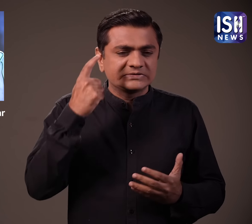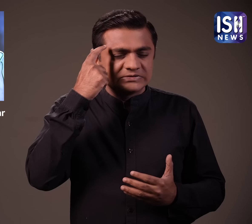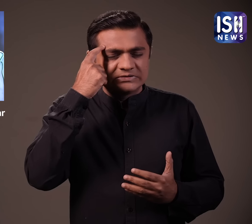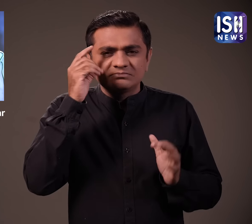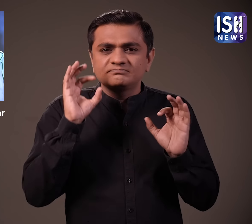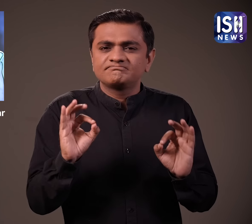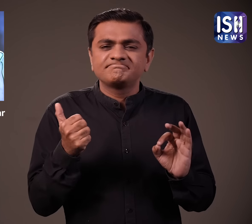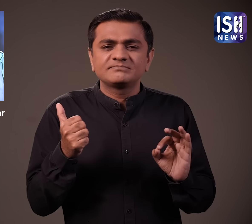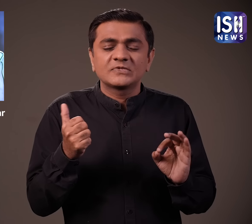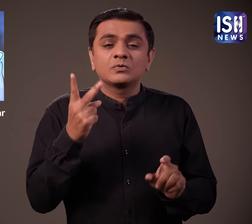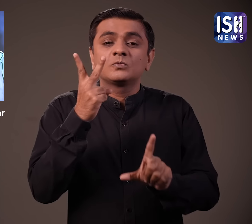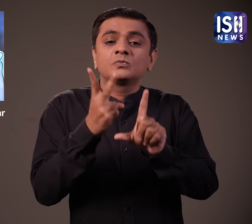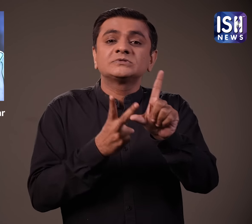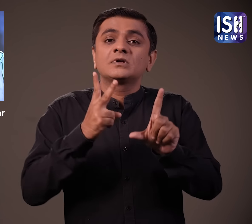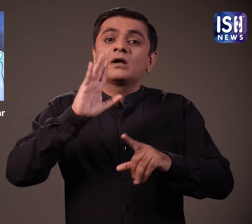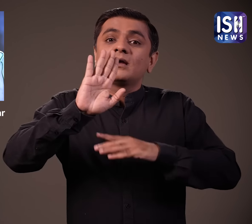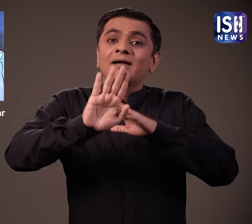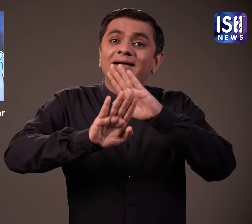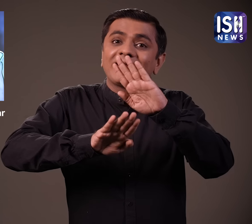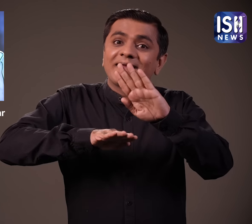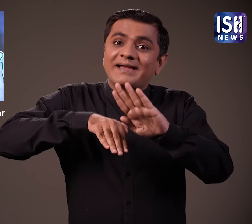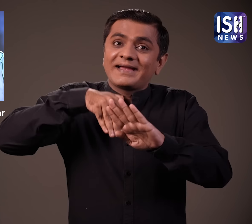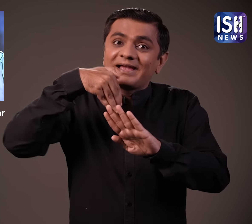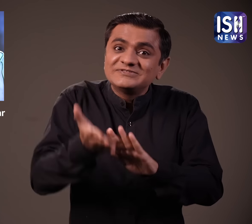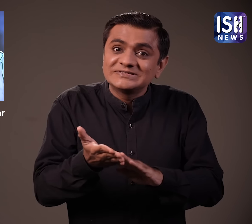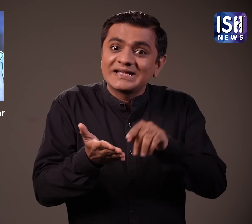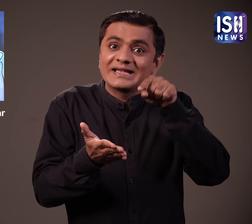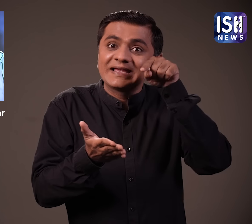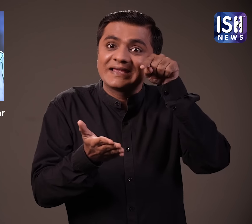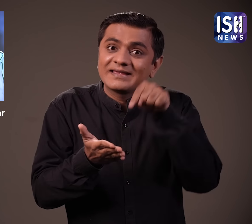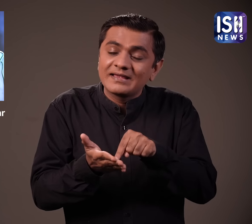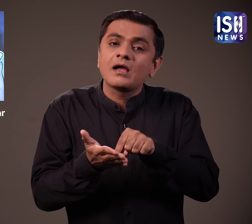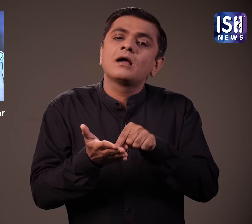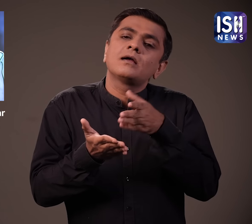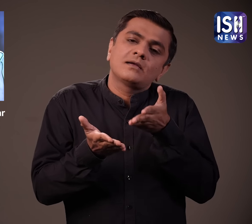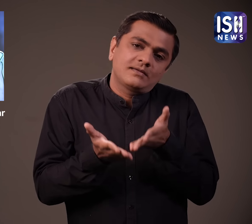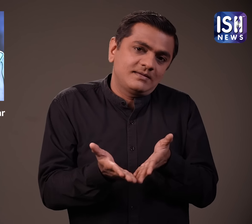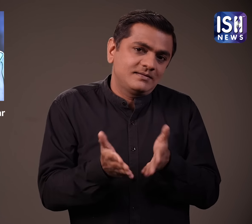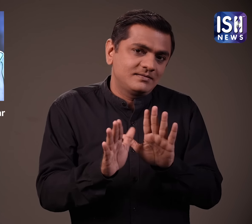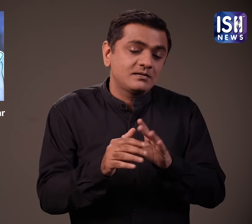पर बहुत गलेन मैसूस हुआ दो साल बाद भारतिय टीम साथ आफरिका में मैच केलने गई थी